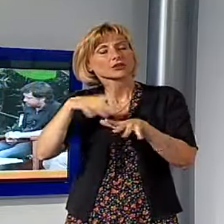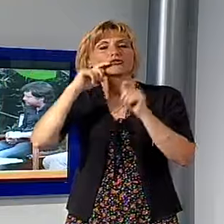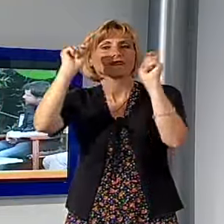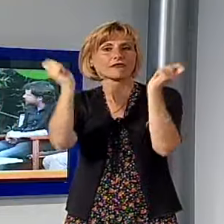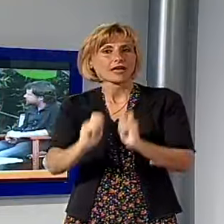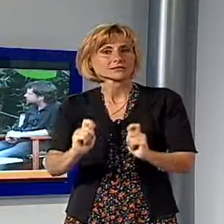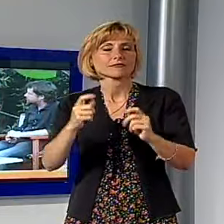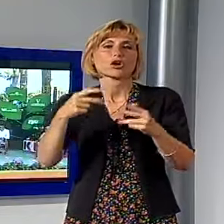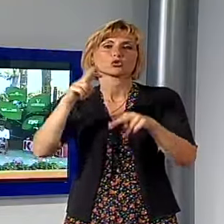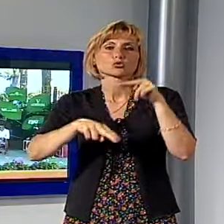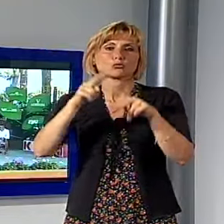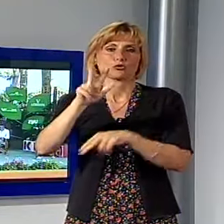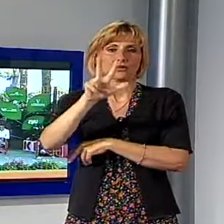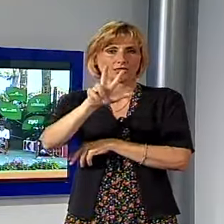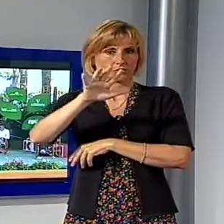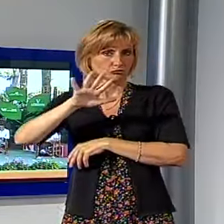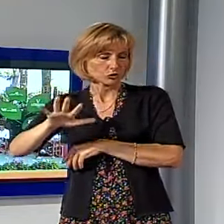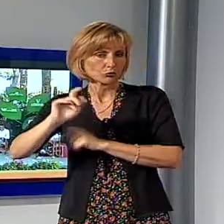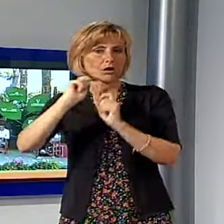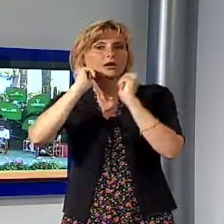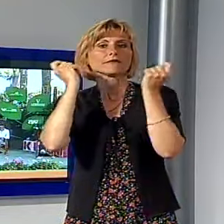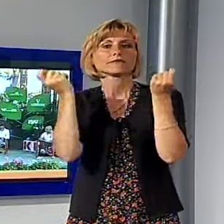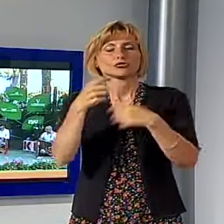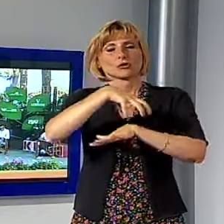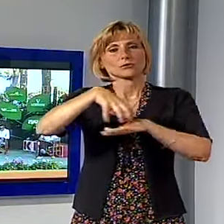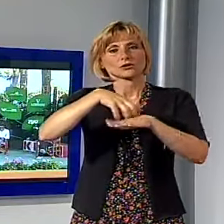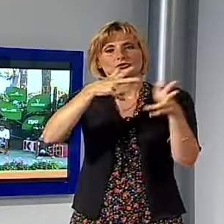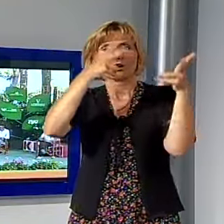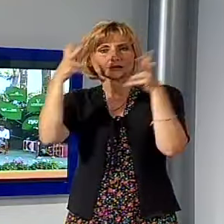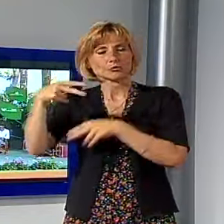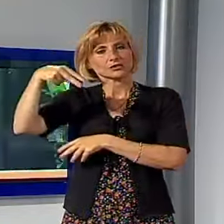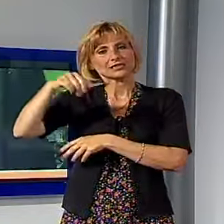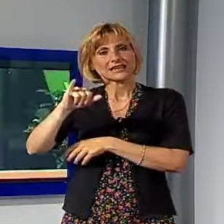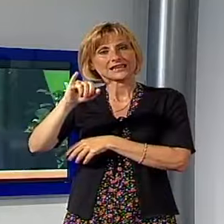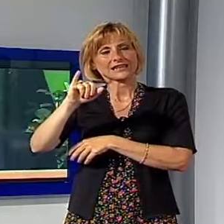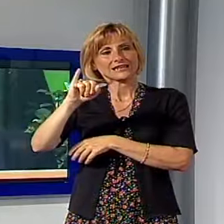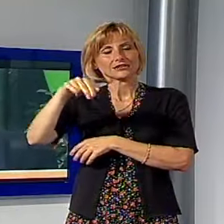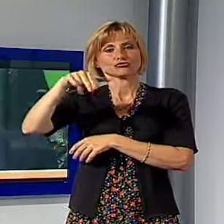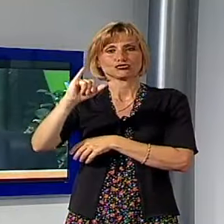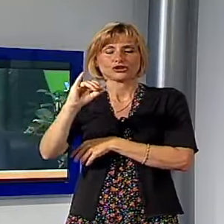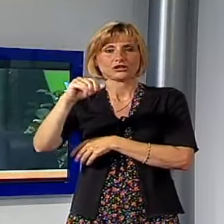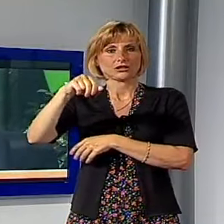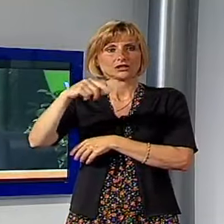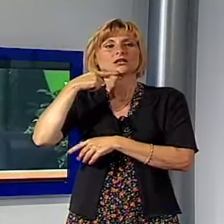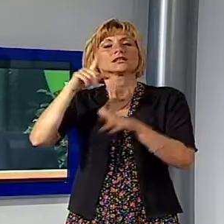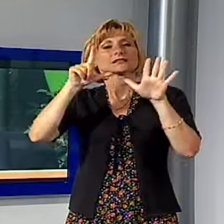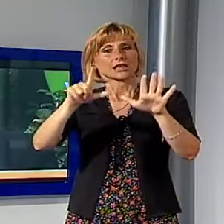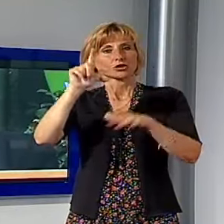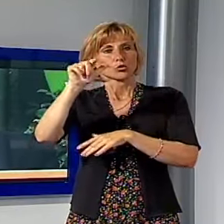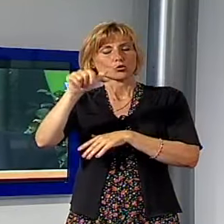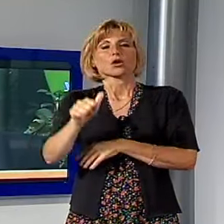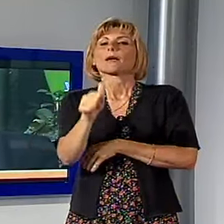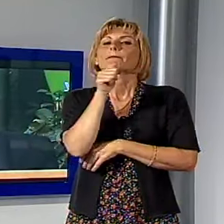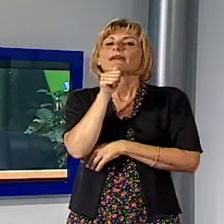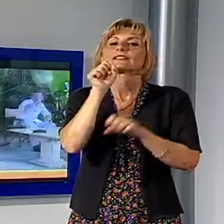numero 35. Sarà il Vice Ministro ai Trasporti Riccardo Nencini l'ospite del primo incontro del 7 luglio sul tema Bevi sano,